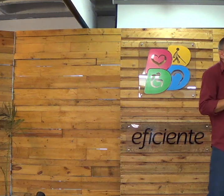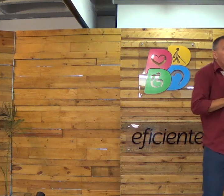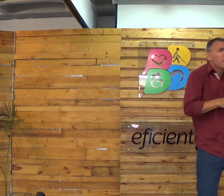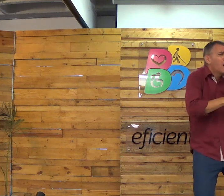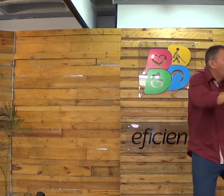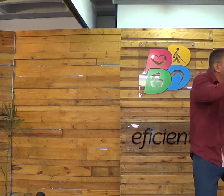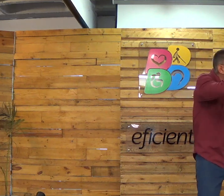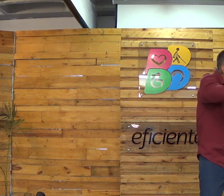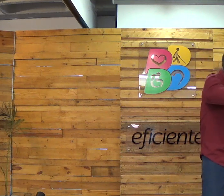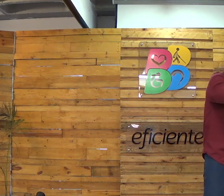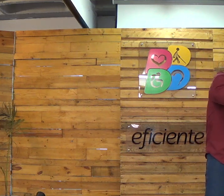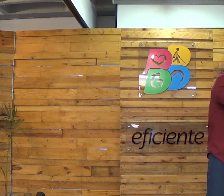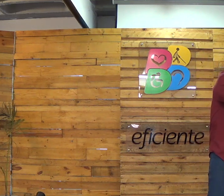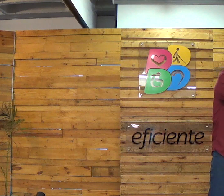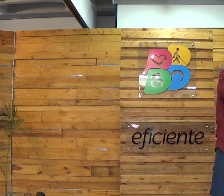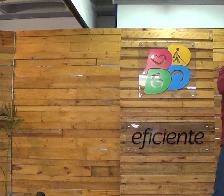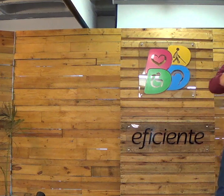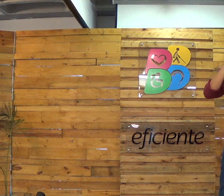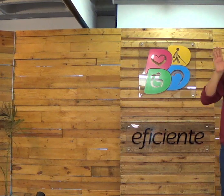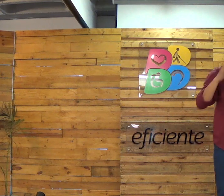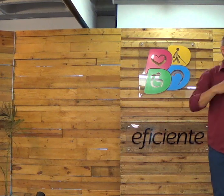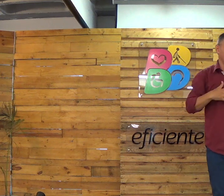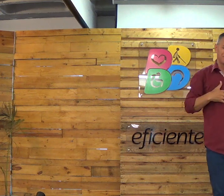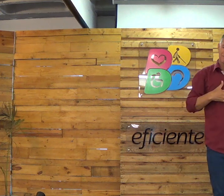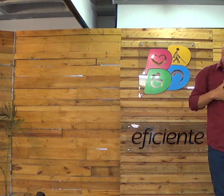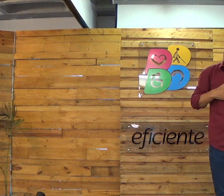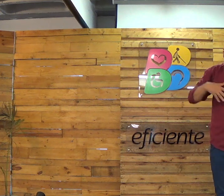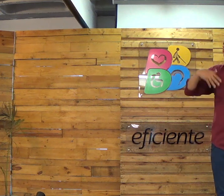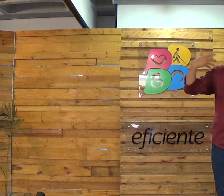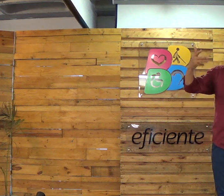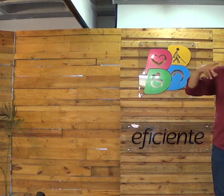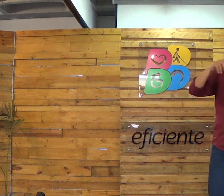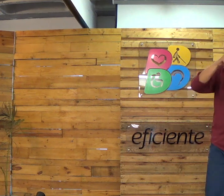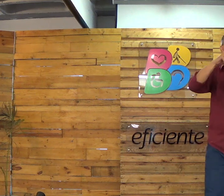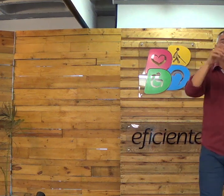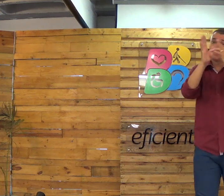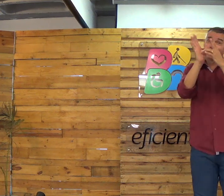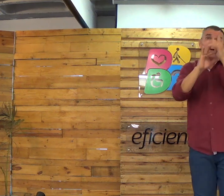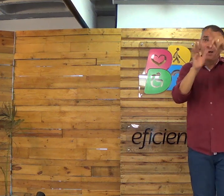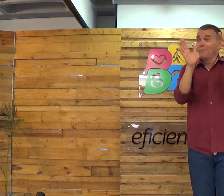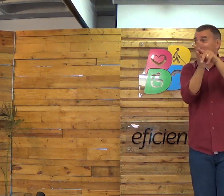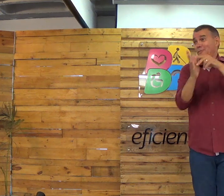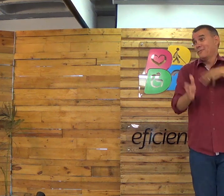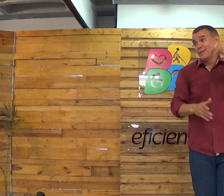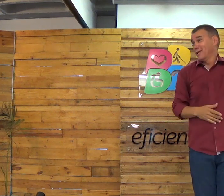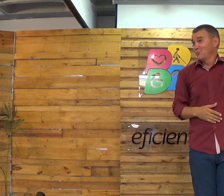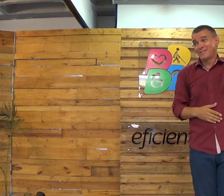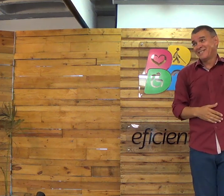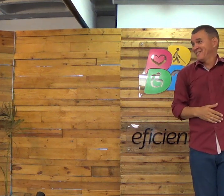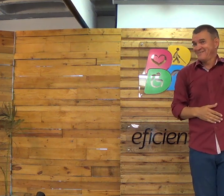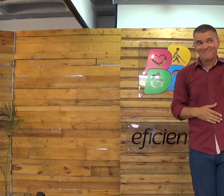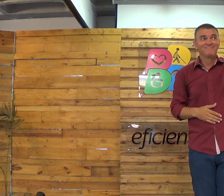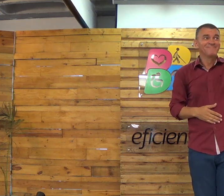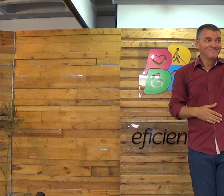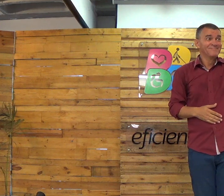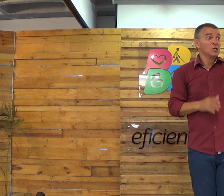hotel quando ele era criança. Ele aprendeu com a vida também. Claro, porque ele estava cheio de Espírito Santo. Ele era filho de Deus.